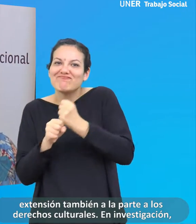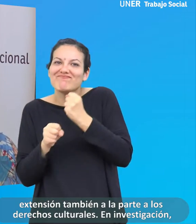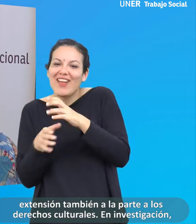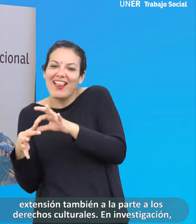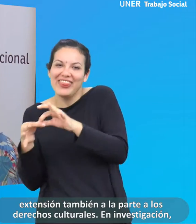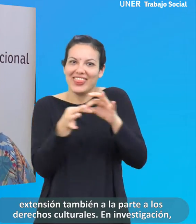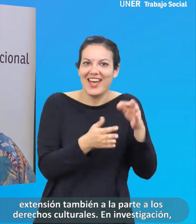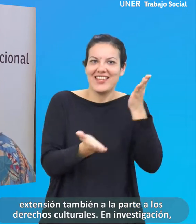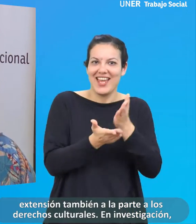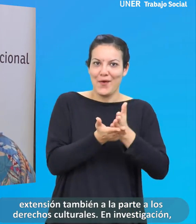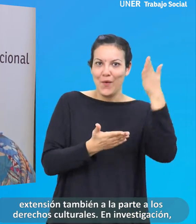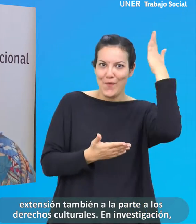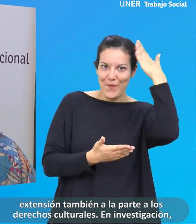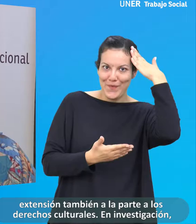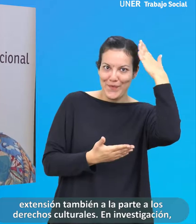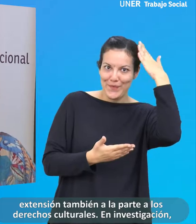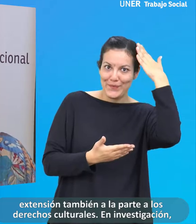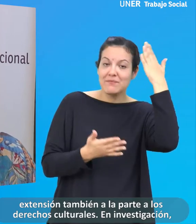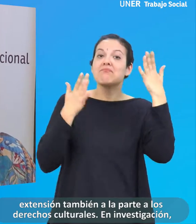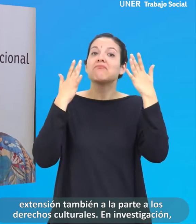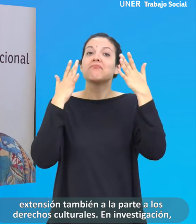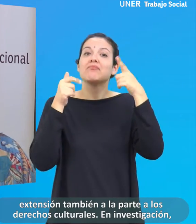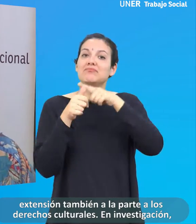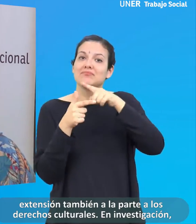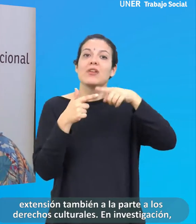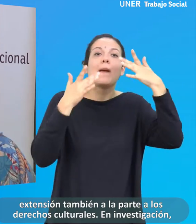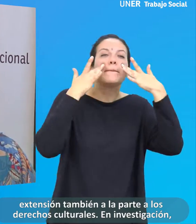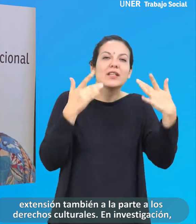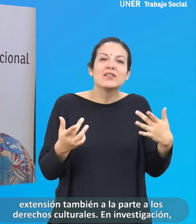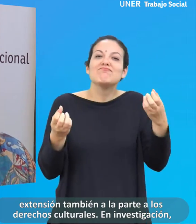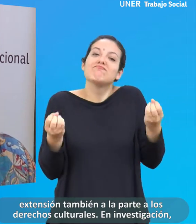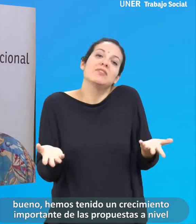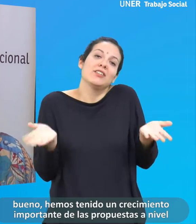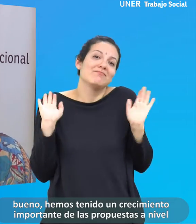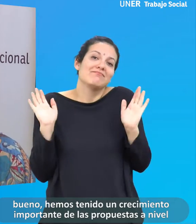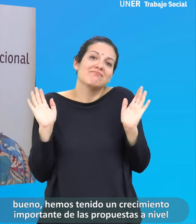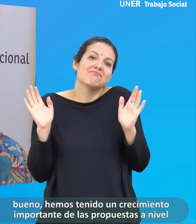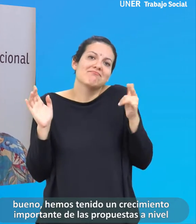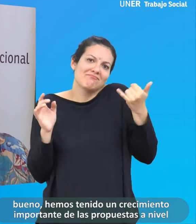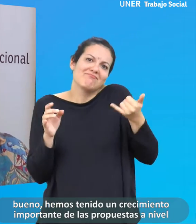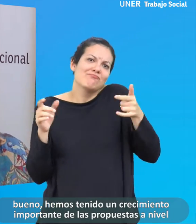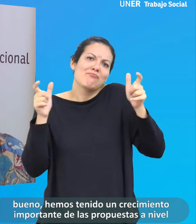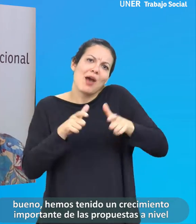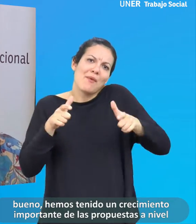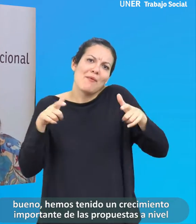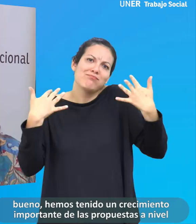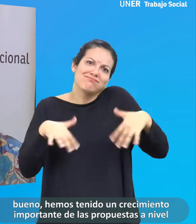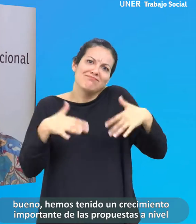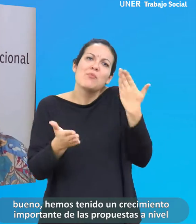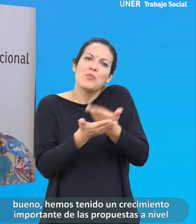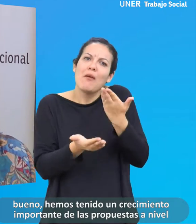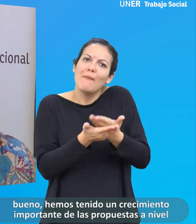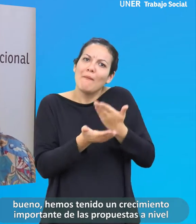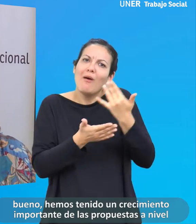a los derechos culturales. En investigación hemos tenido un crecimiento